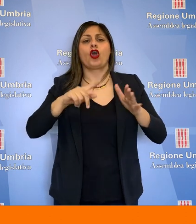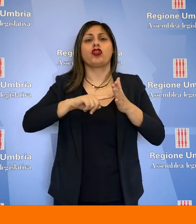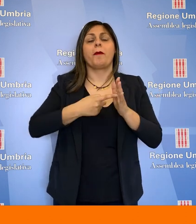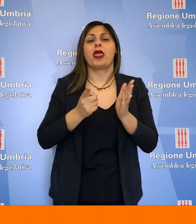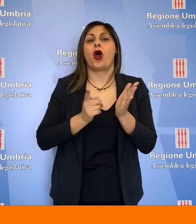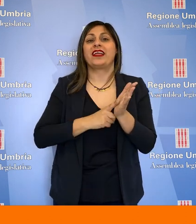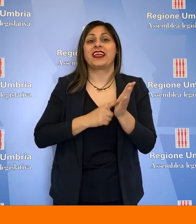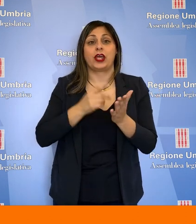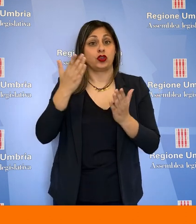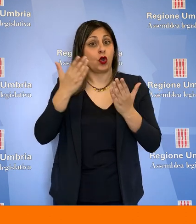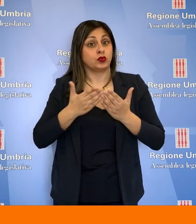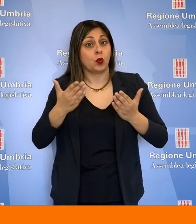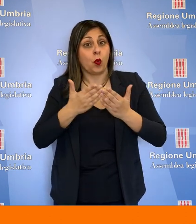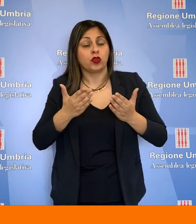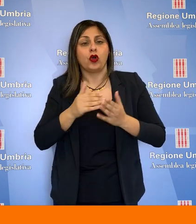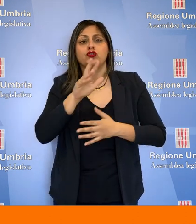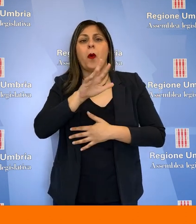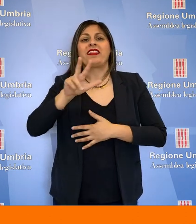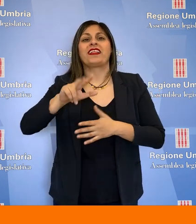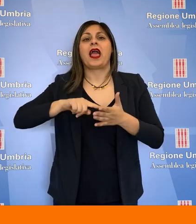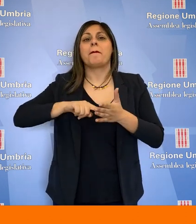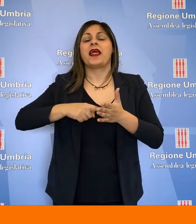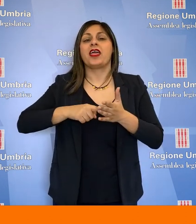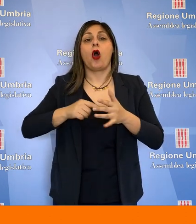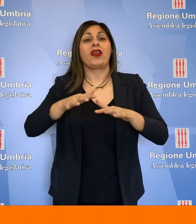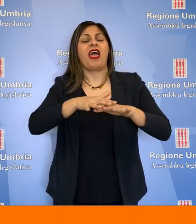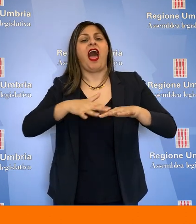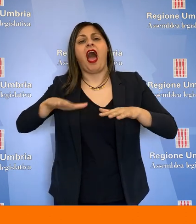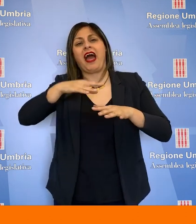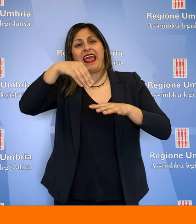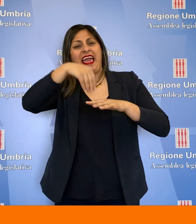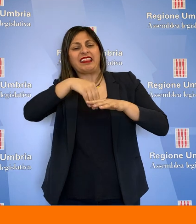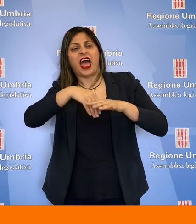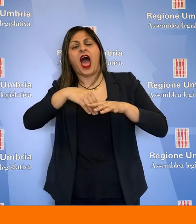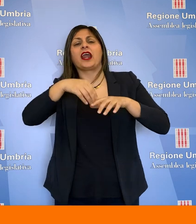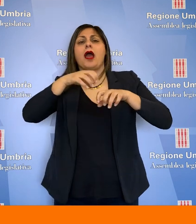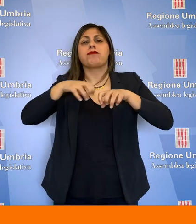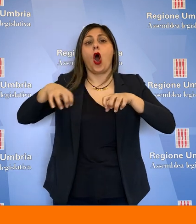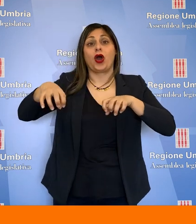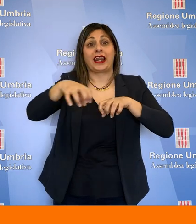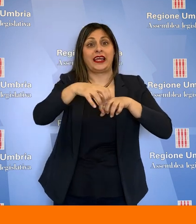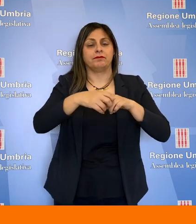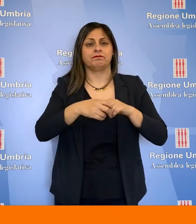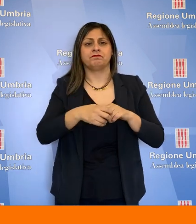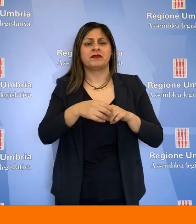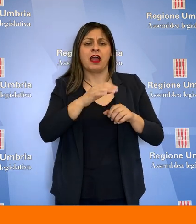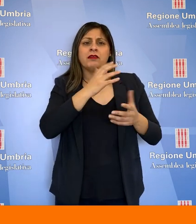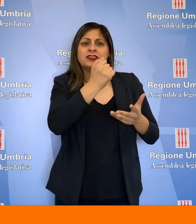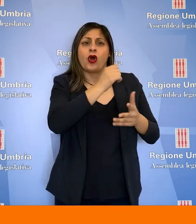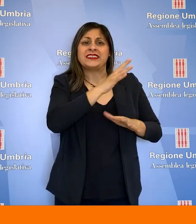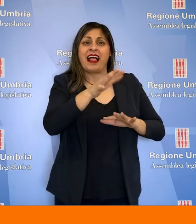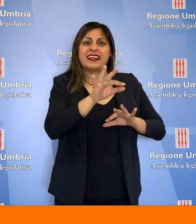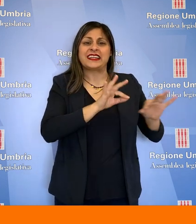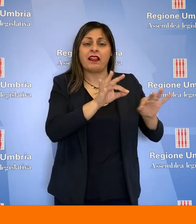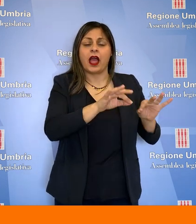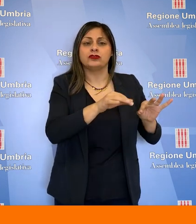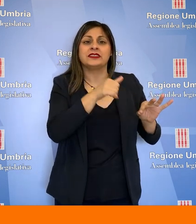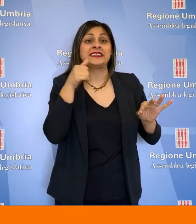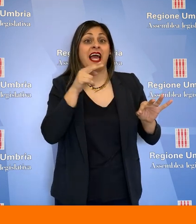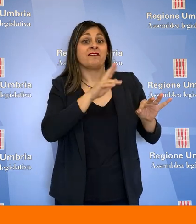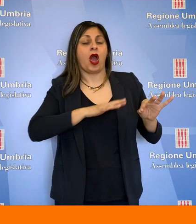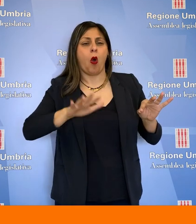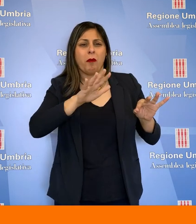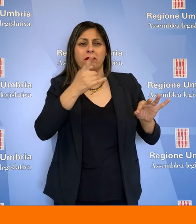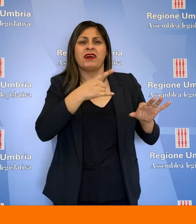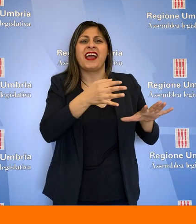38 milioni per il diritto allo studio e 53 milioni per aree interne e borghi. Altre risorse strategiche